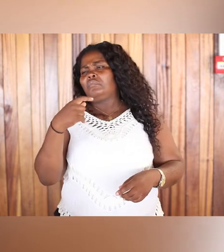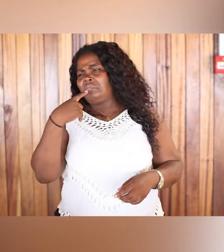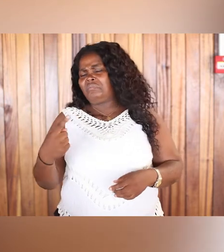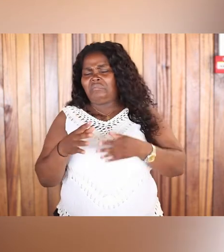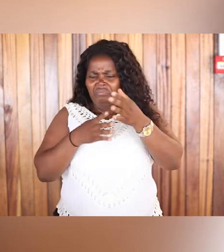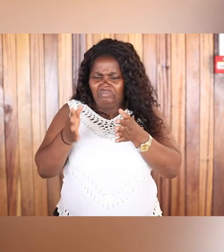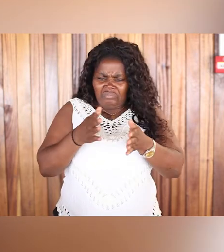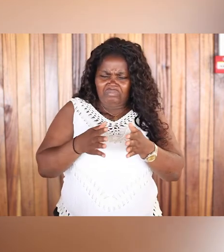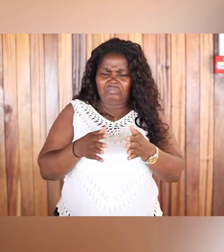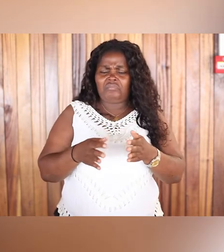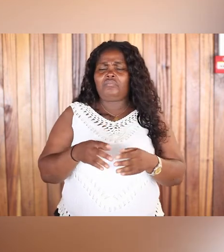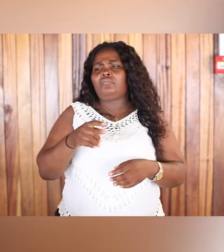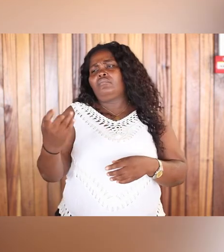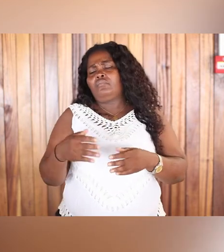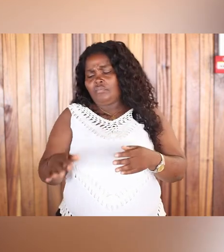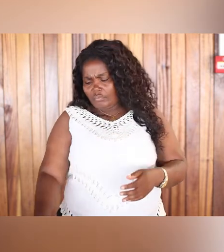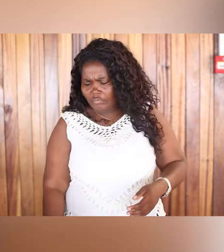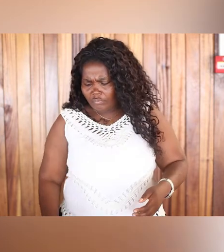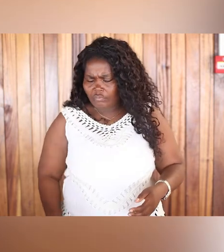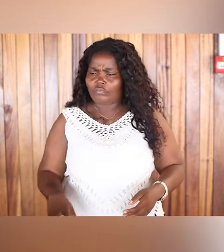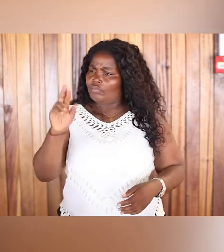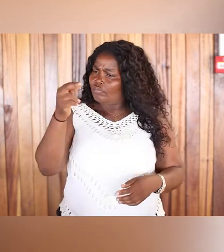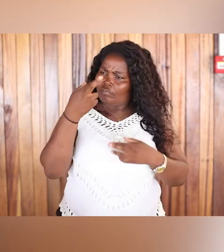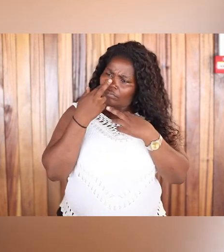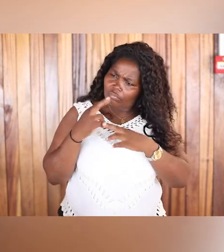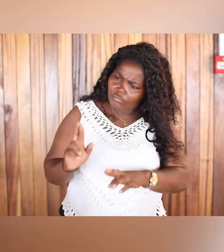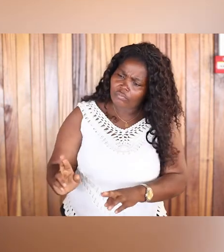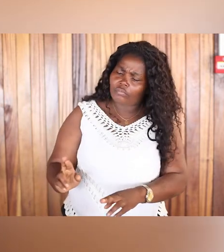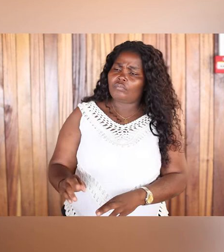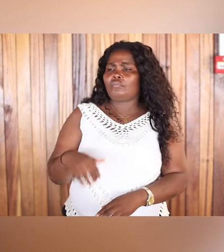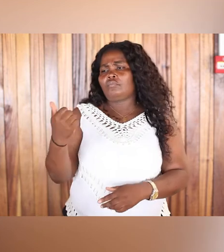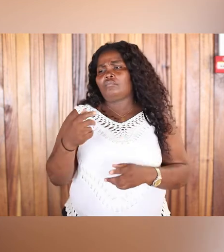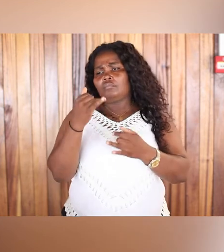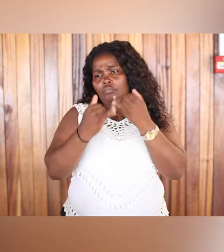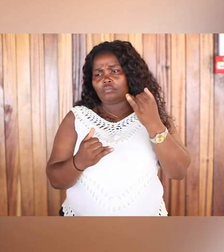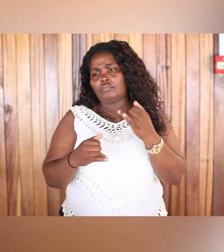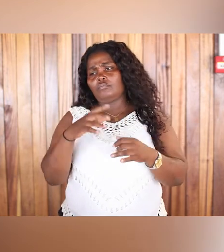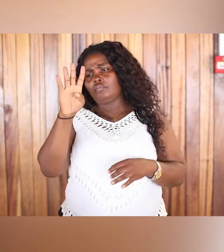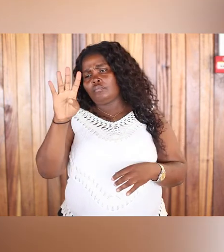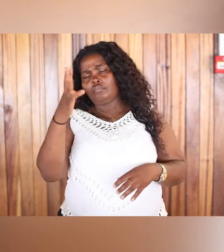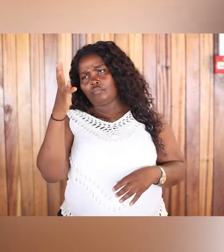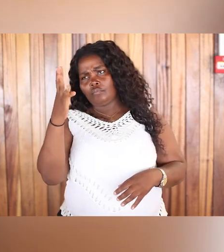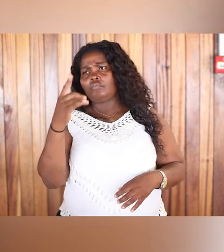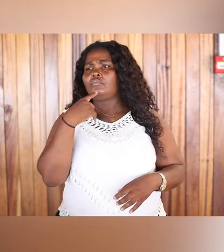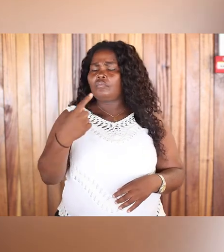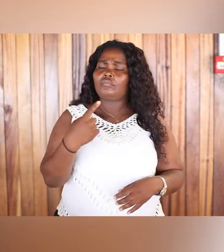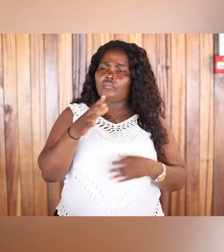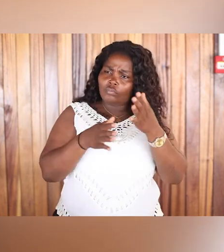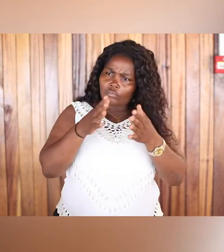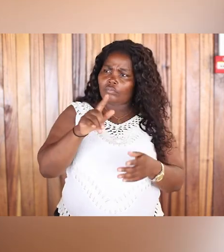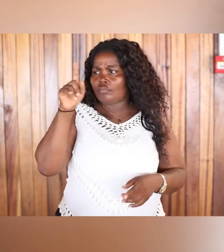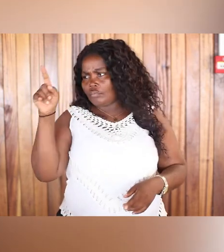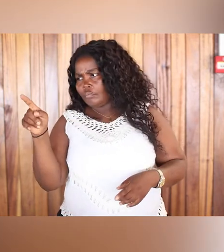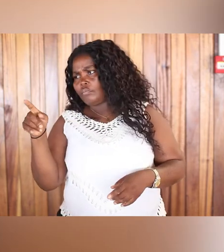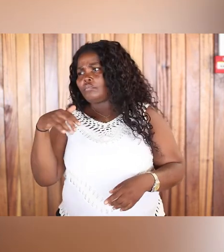rápidas y las piernas no le respondían. Pero en la última vuelta recordó que no solo corría por ella